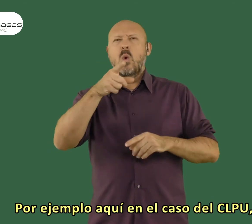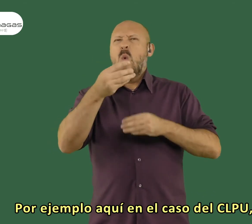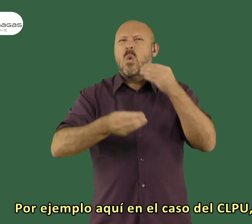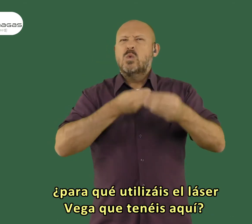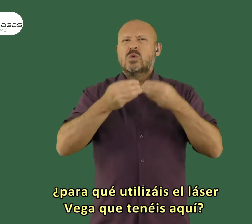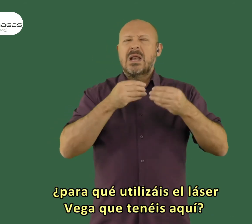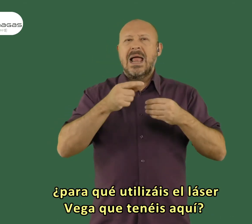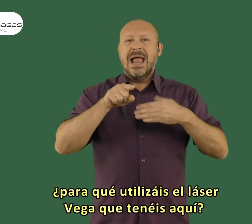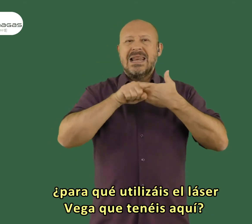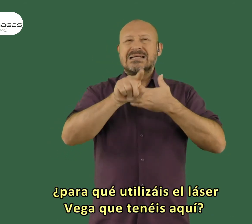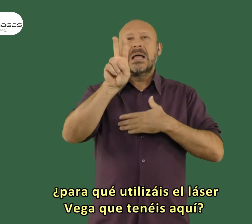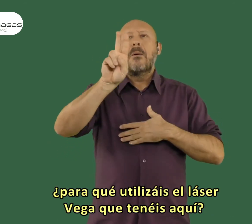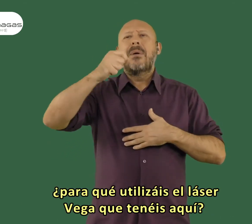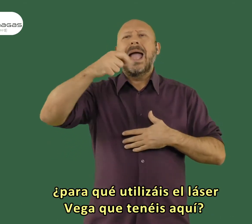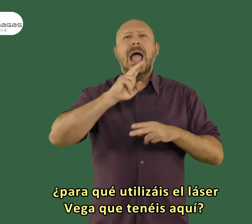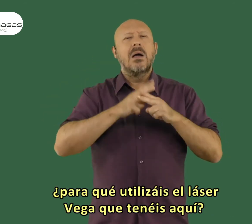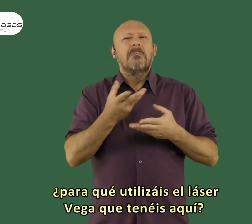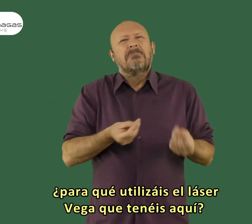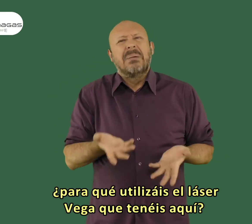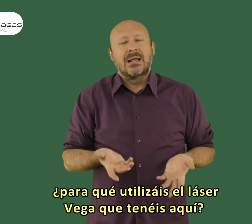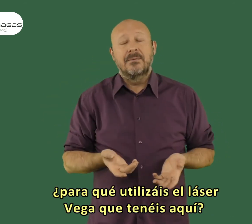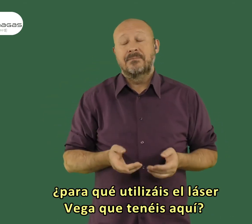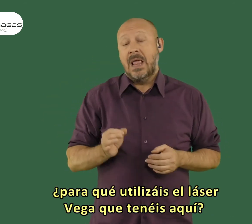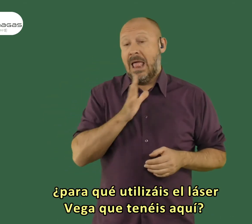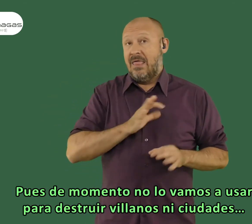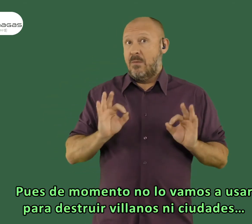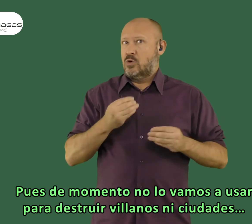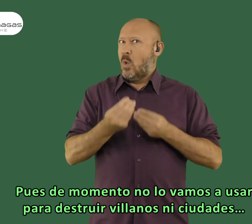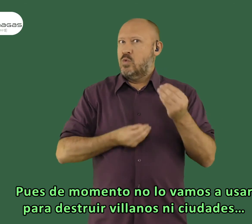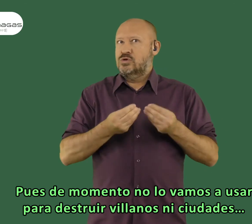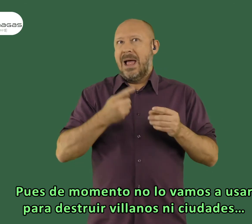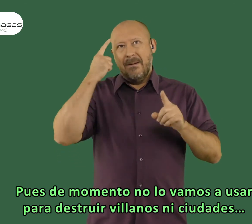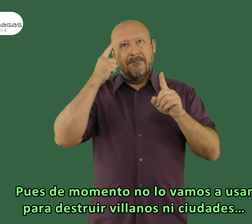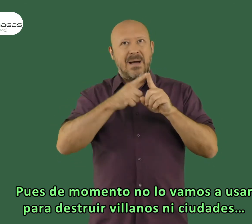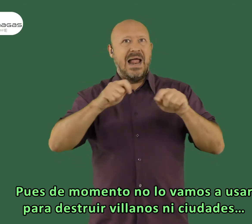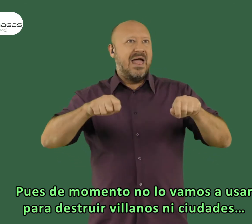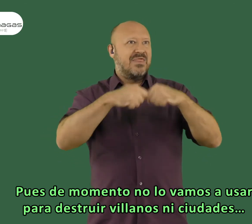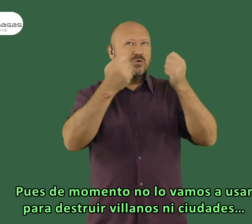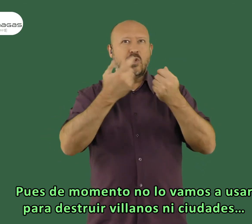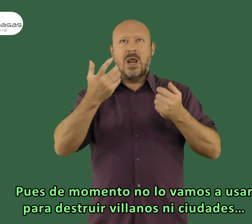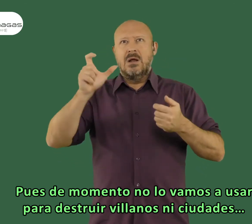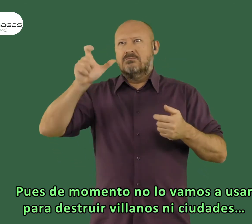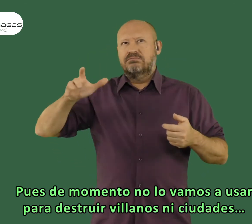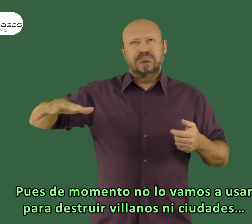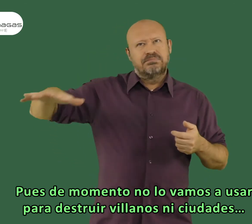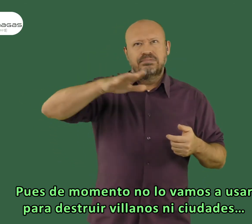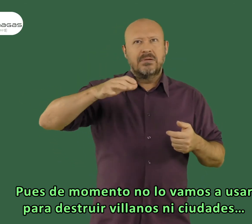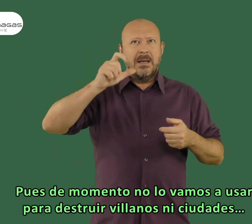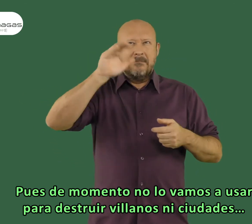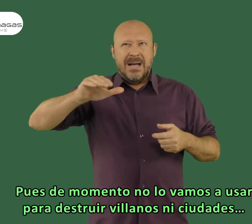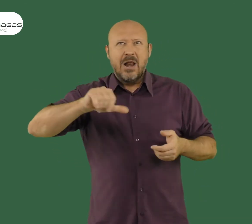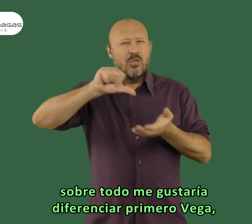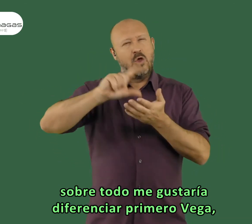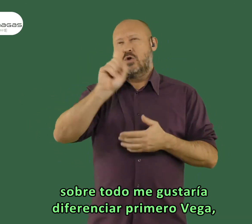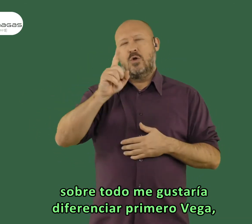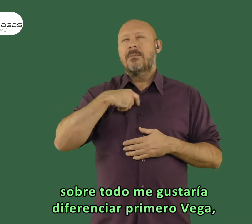del CLPU, ¿para qué utilizáis el láser Vega que tenéis aquí? Pues, de momento no lo vamos a usar para destruir villanos